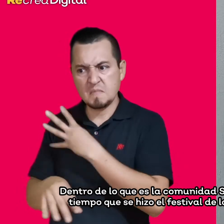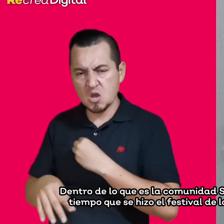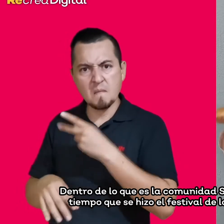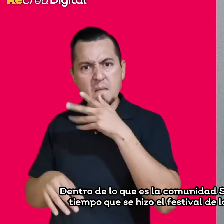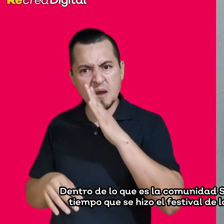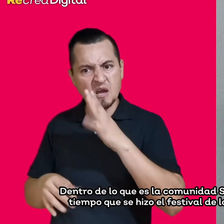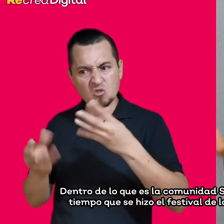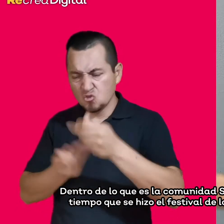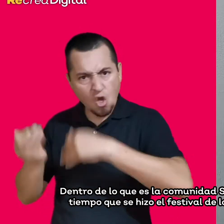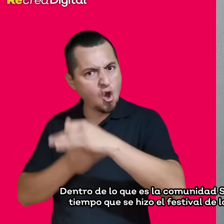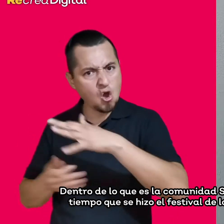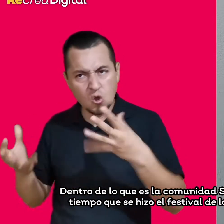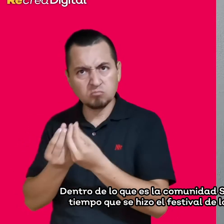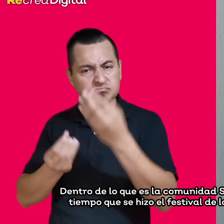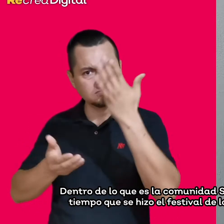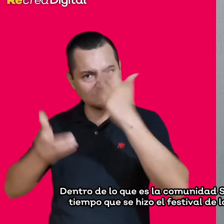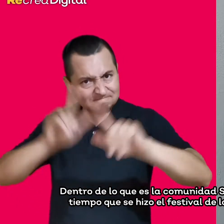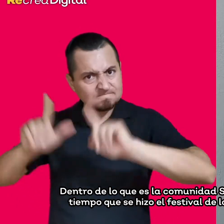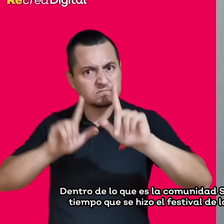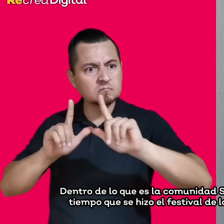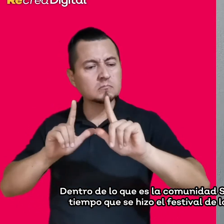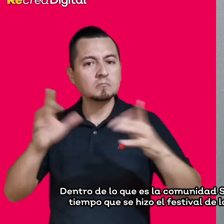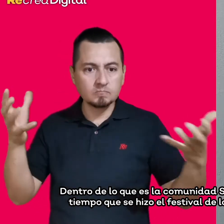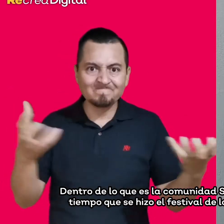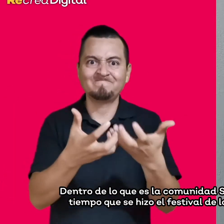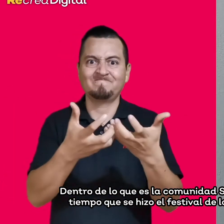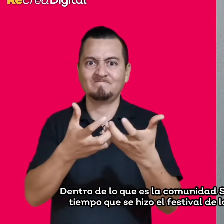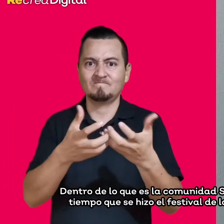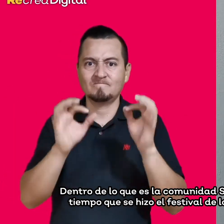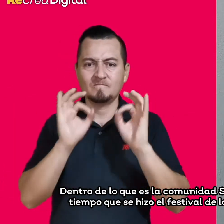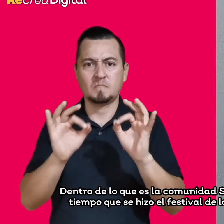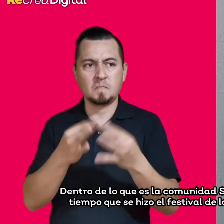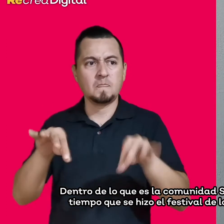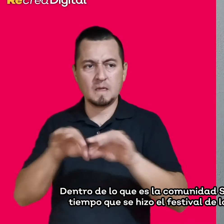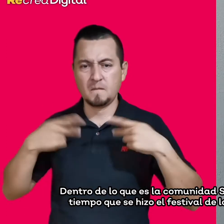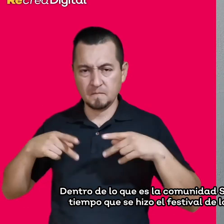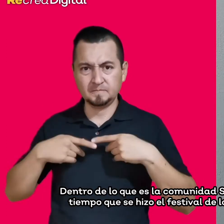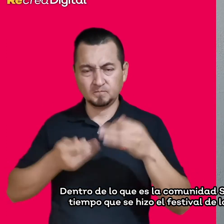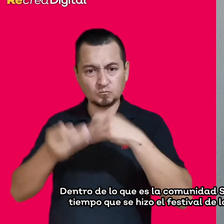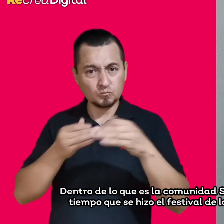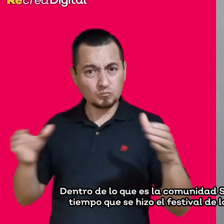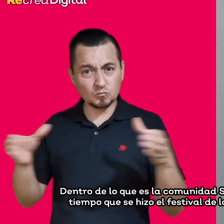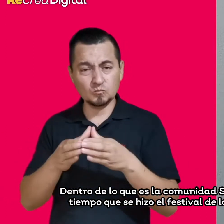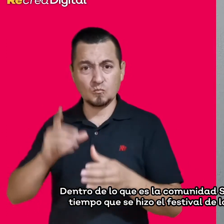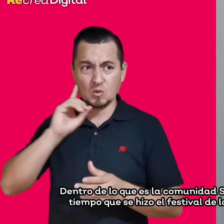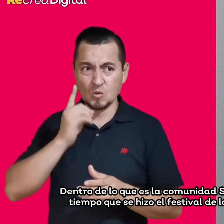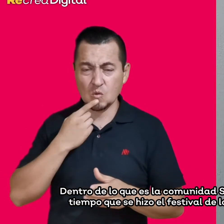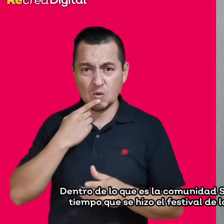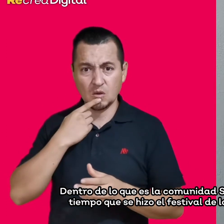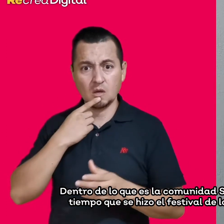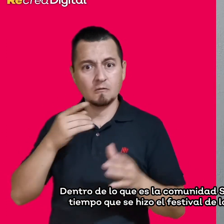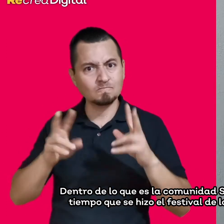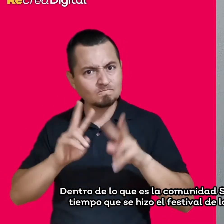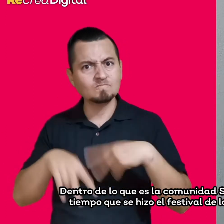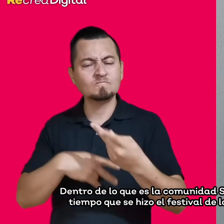comunidad sorda, vamos a eventos. Hubo un tiempo que se hizo un festival de la